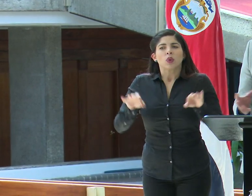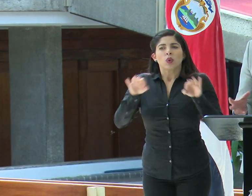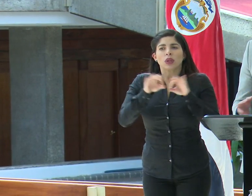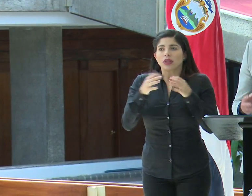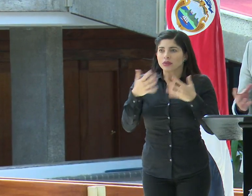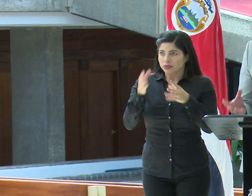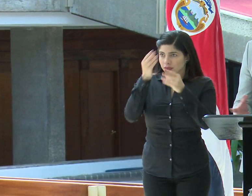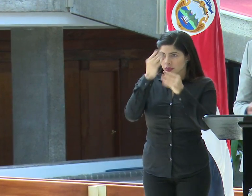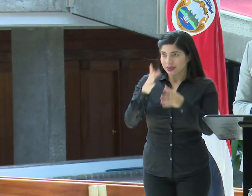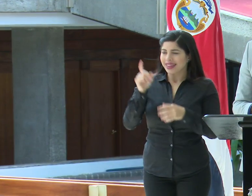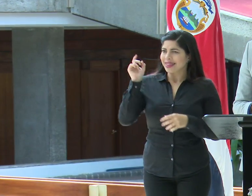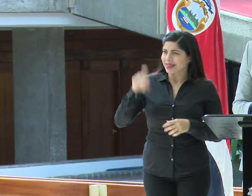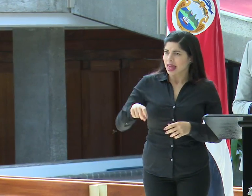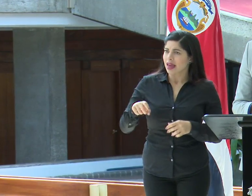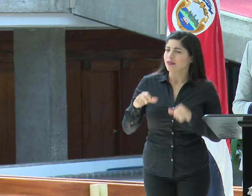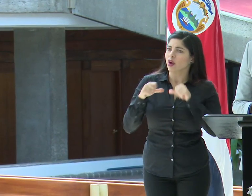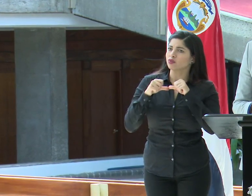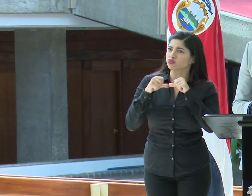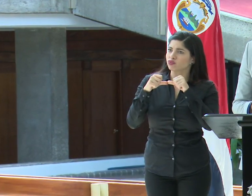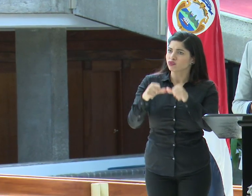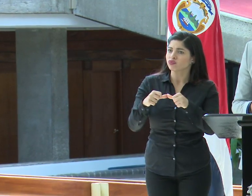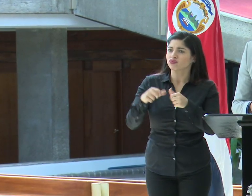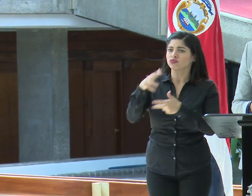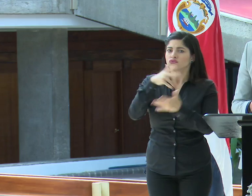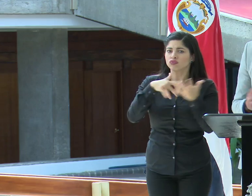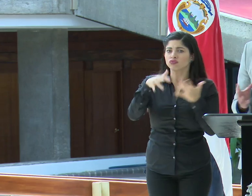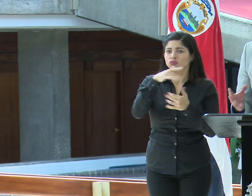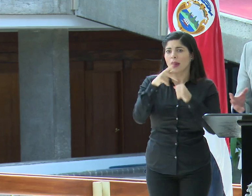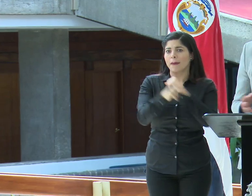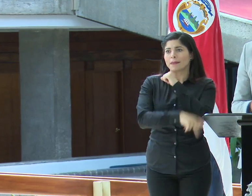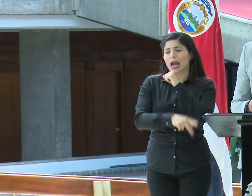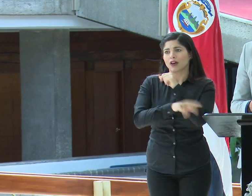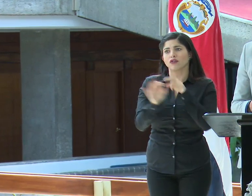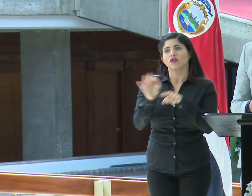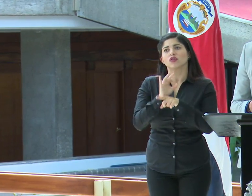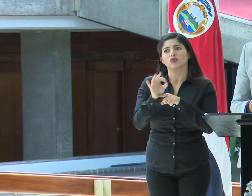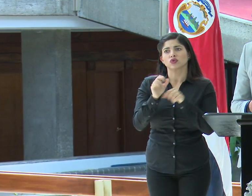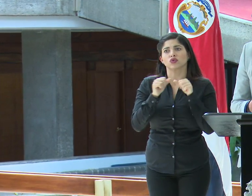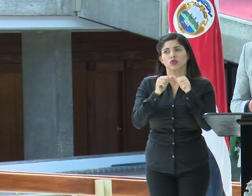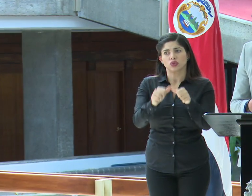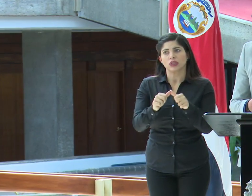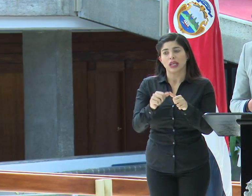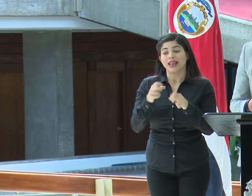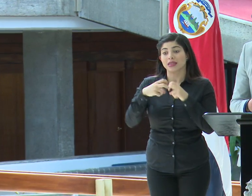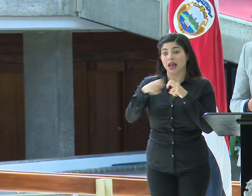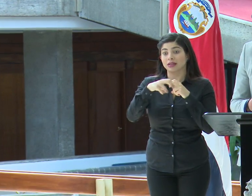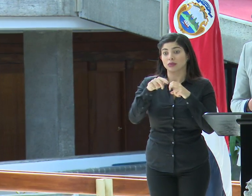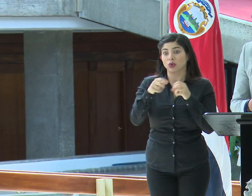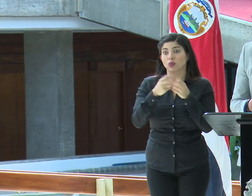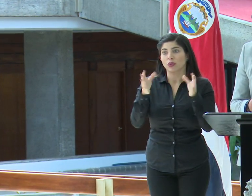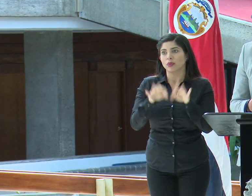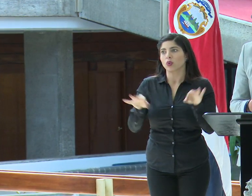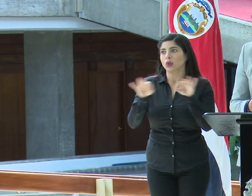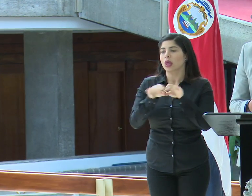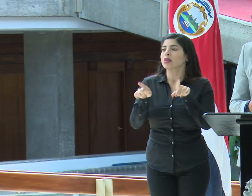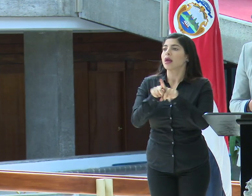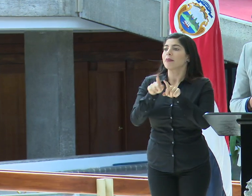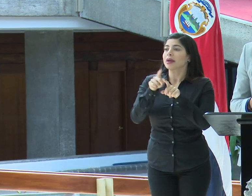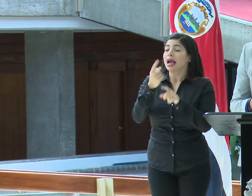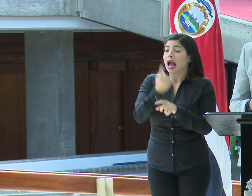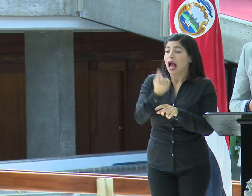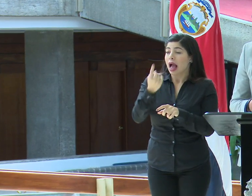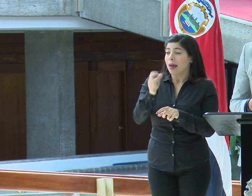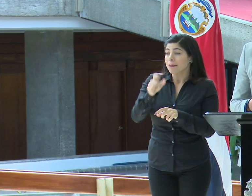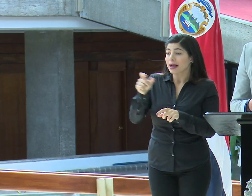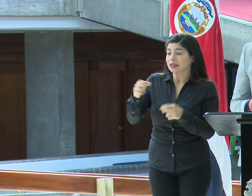ya indicamos, tiene que haber continuidad en funcionamiento del país, el transporte público es elemental y también hay una responsabilidad de cada persona